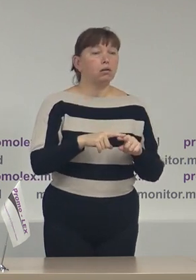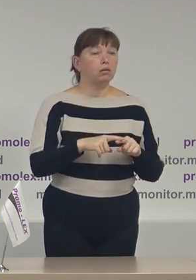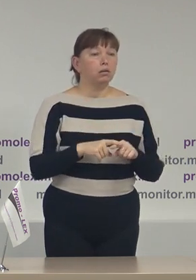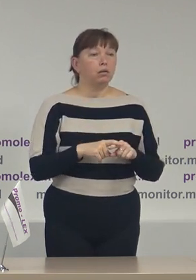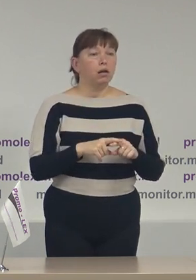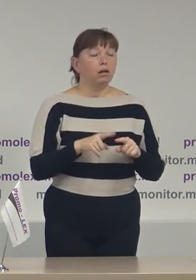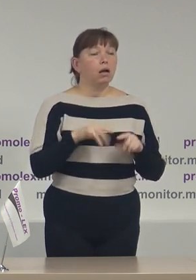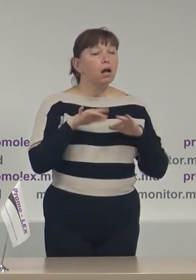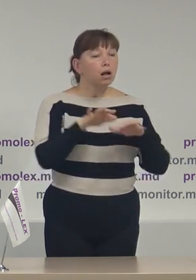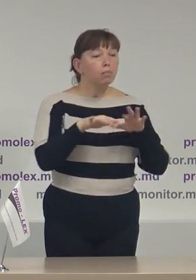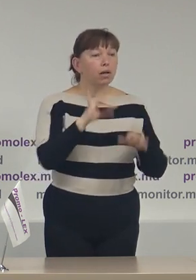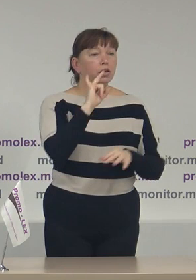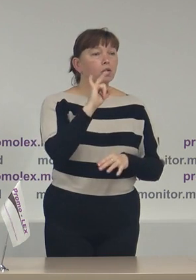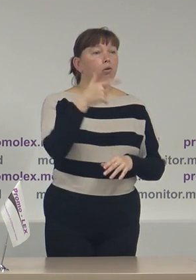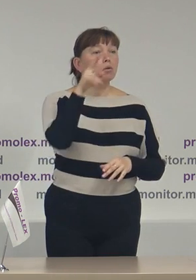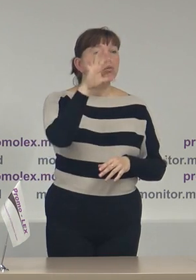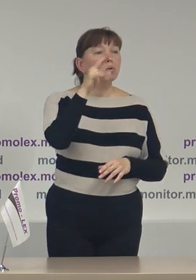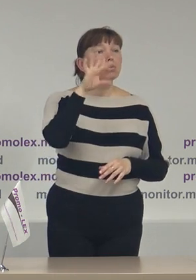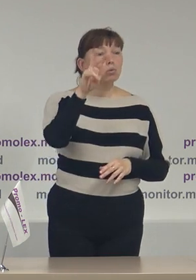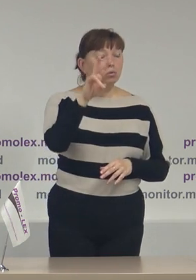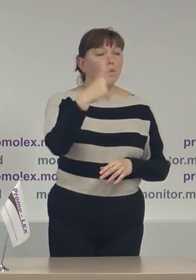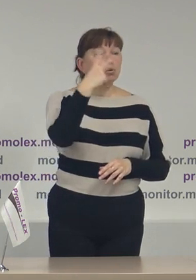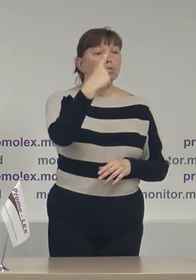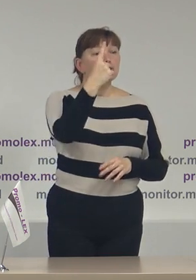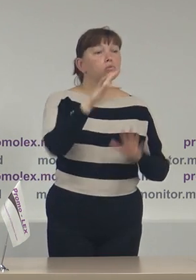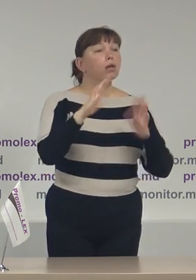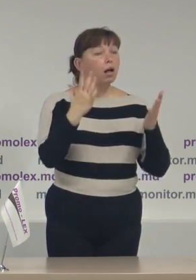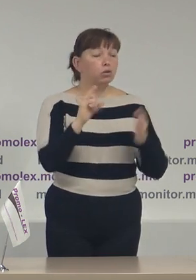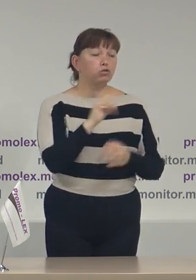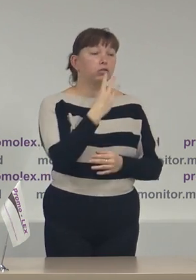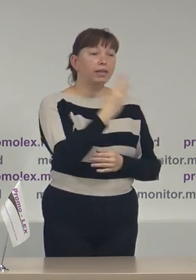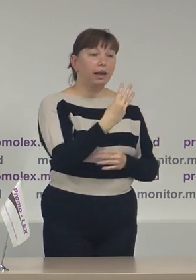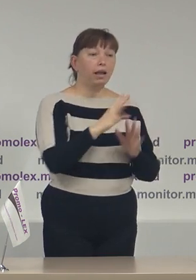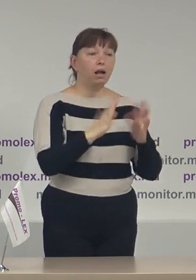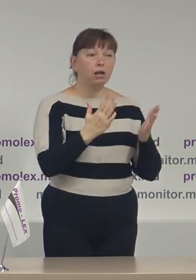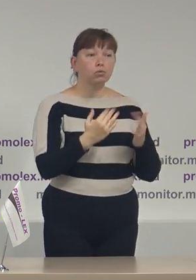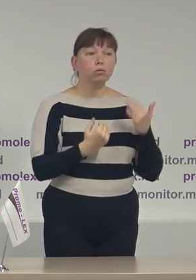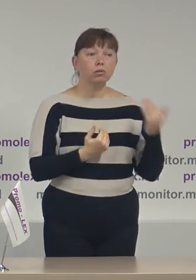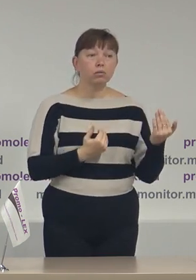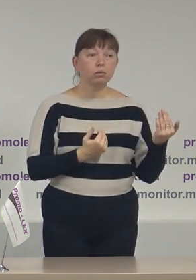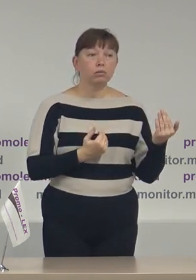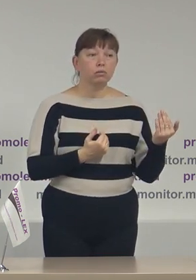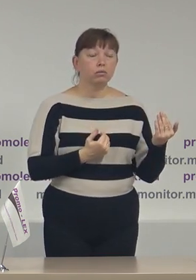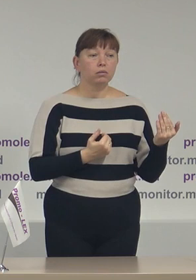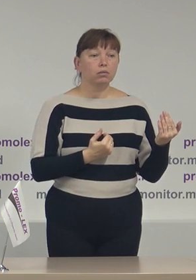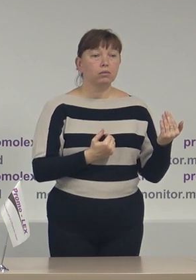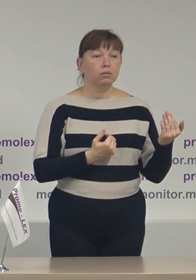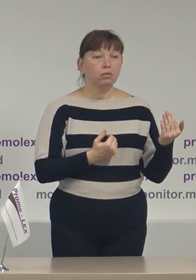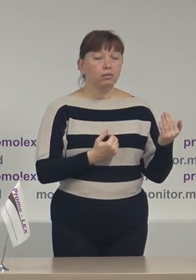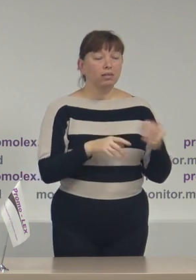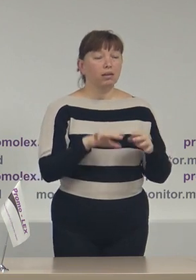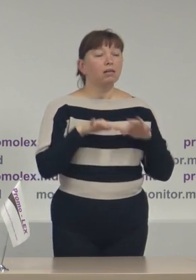campania domnului Igor Dodon, 21 de cazuri și 3 cazuri de